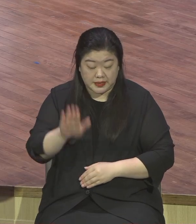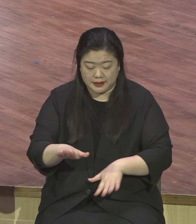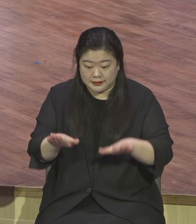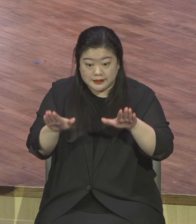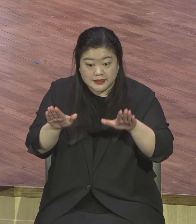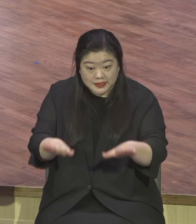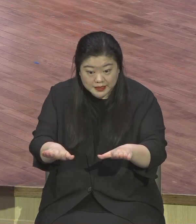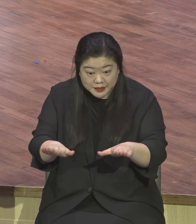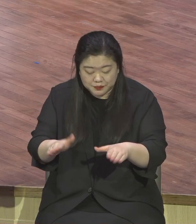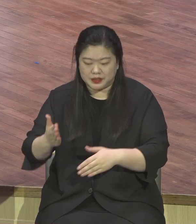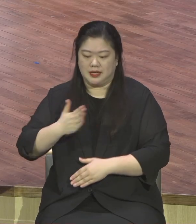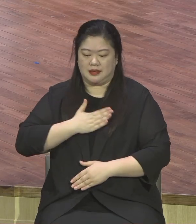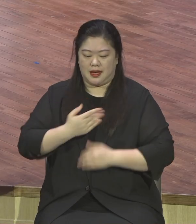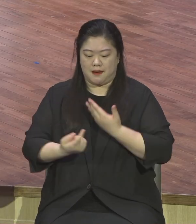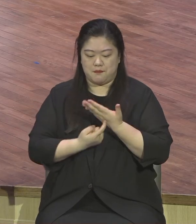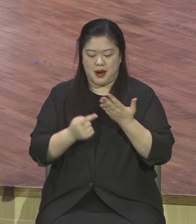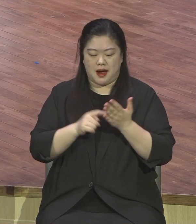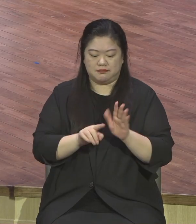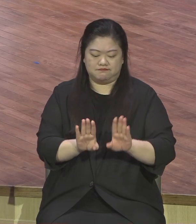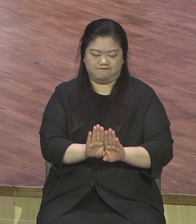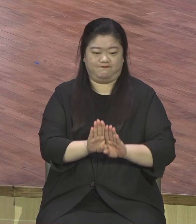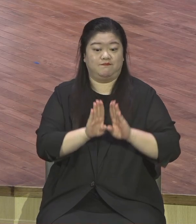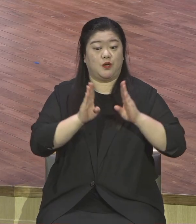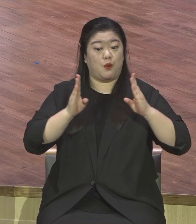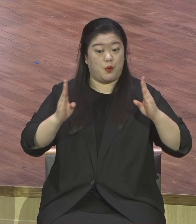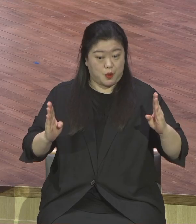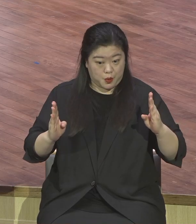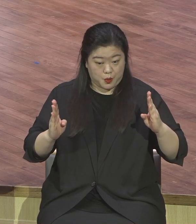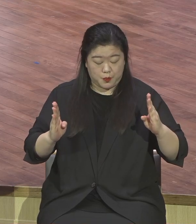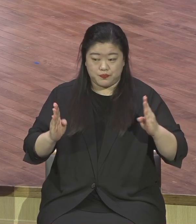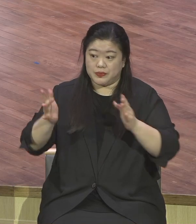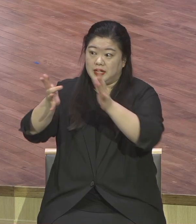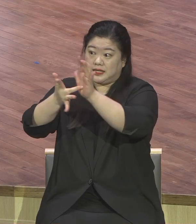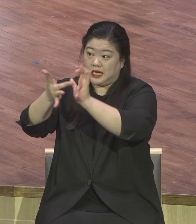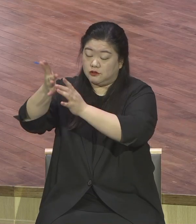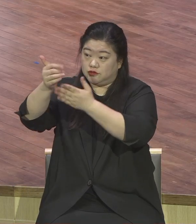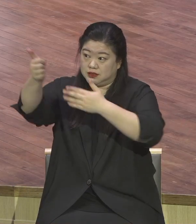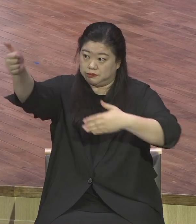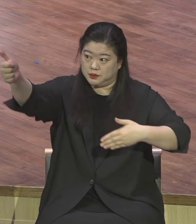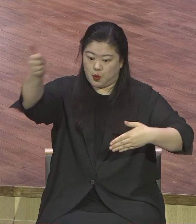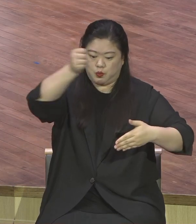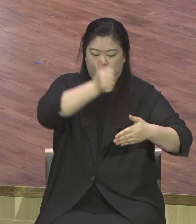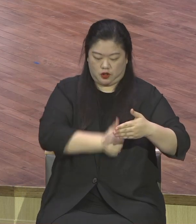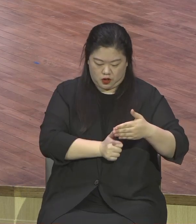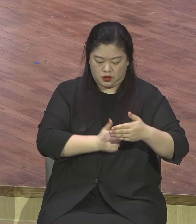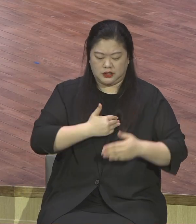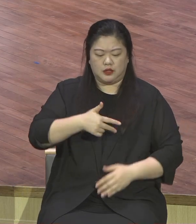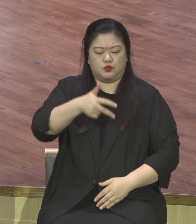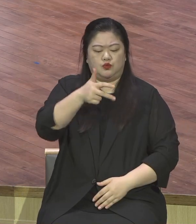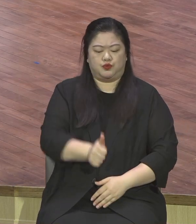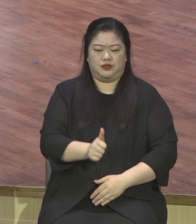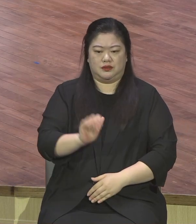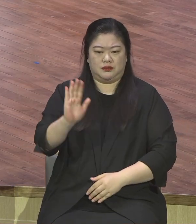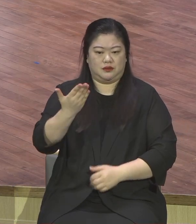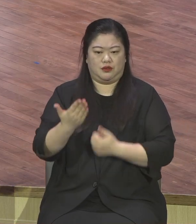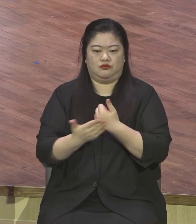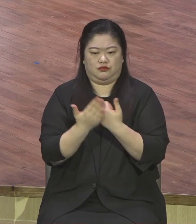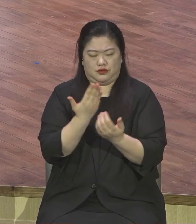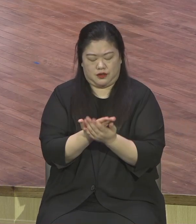내 마음의 물을 엽니다 내 안에 들어주셔서 나의 주인이 되어주세요 저의